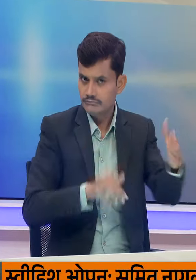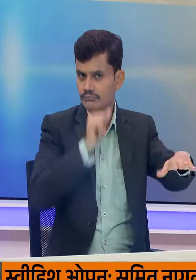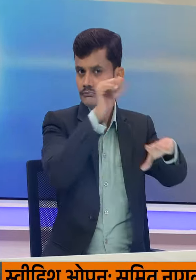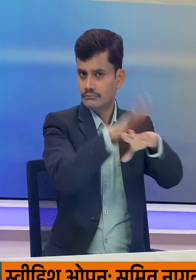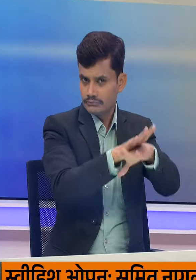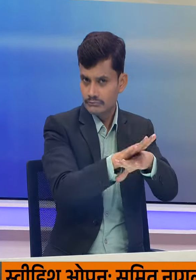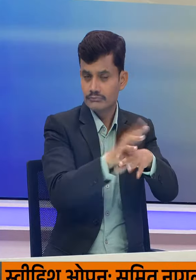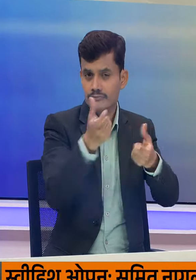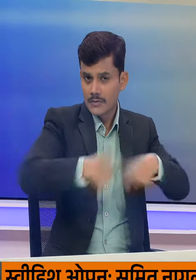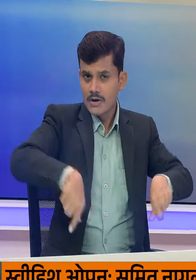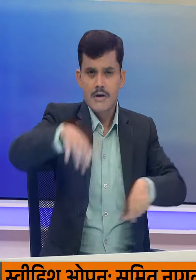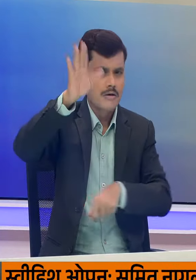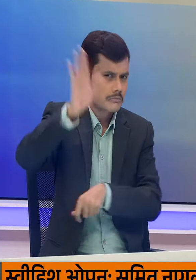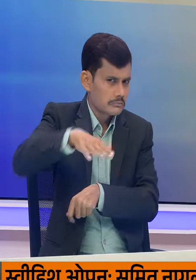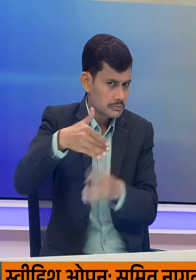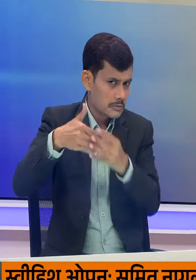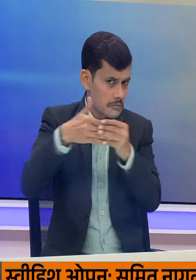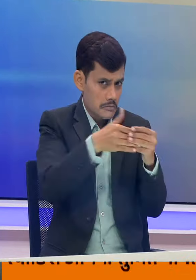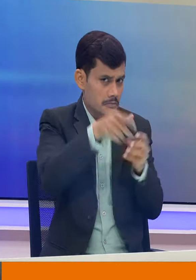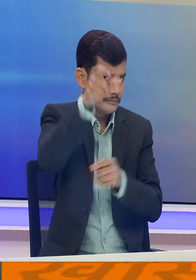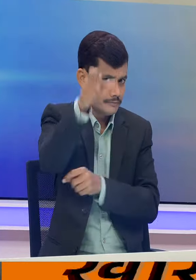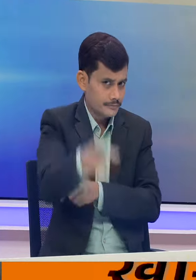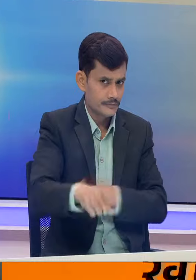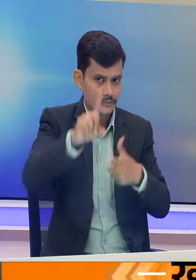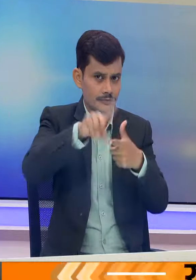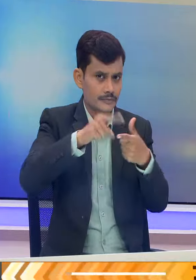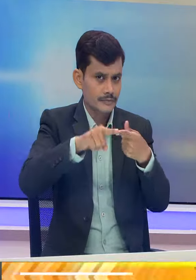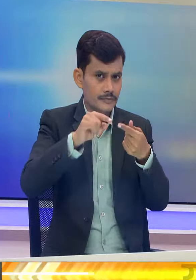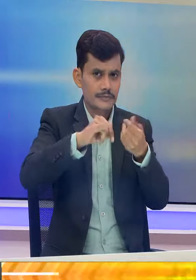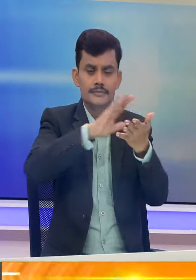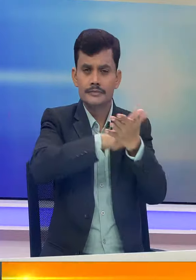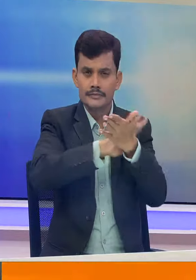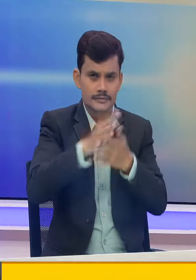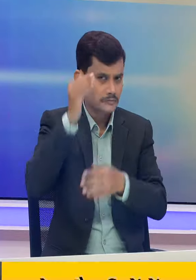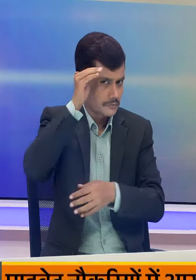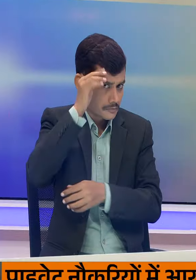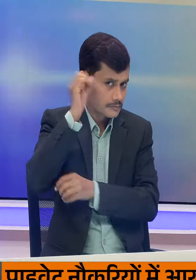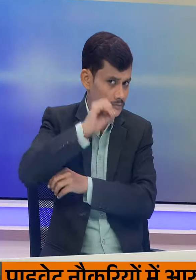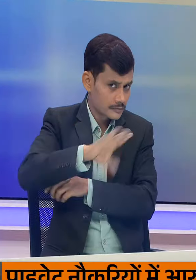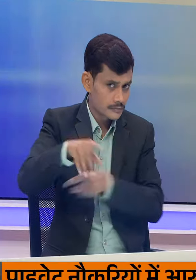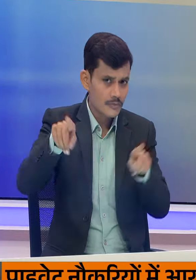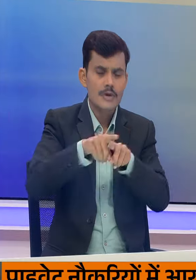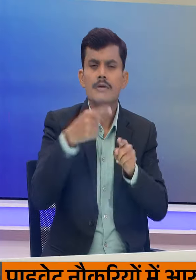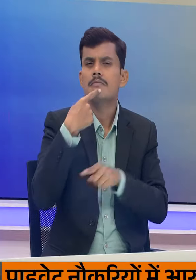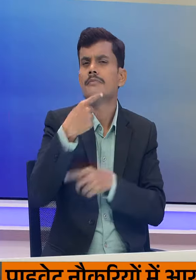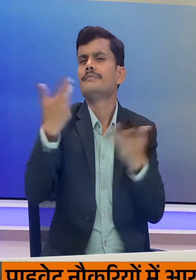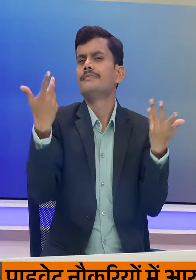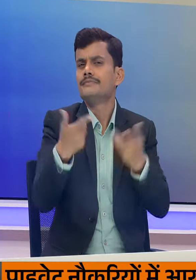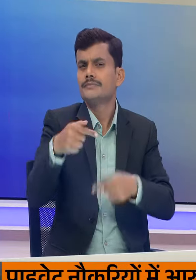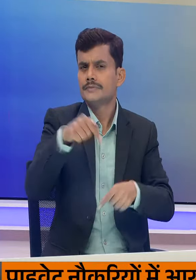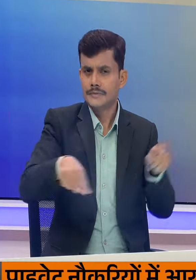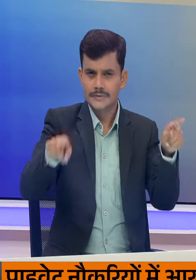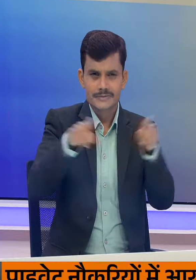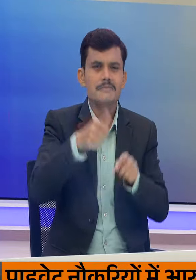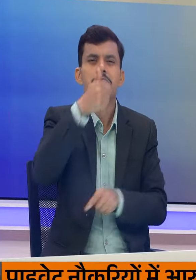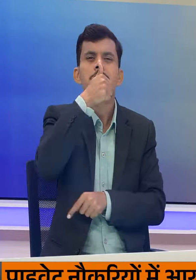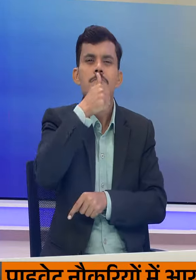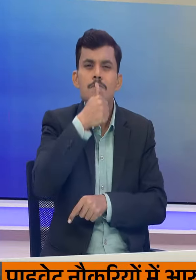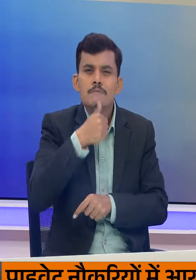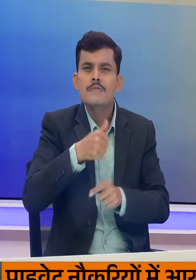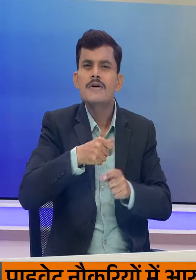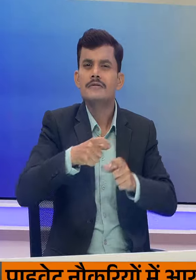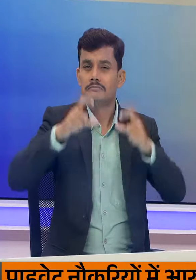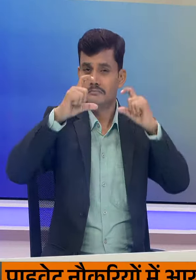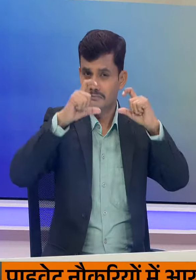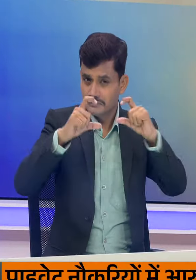संसदे समीती के प्रतिनिधी और प्रवक्ता जेम्स कॉमर ने इस बारे में जान करी दी उन्होंने कहा कि भले ही सीक्रेट सरविस उनकी